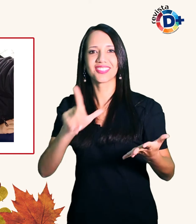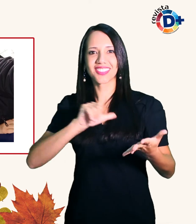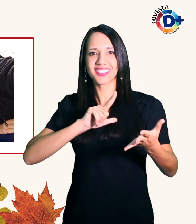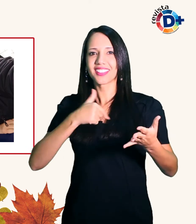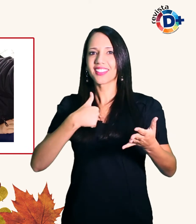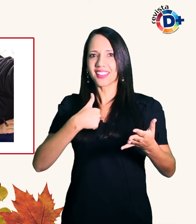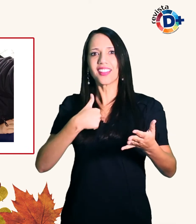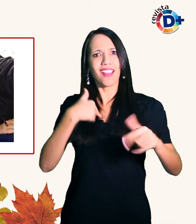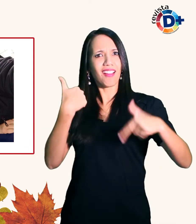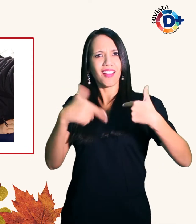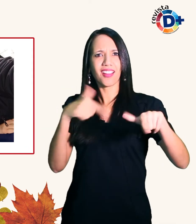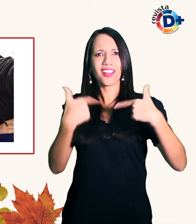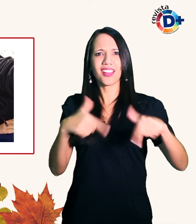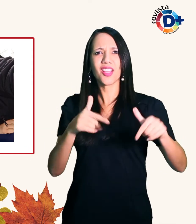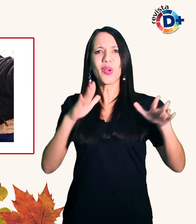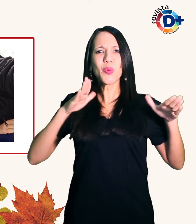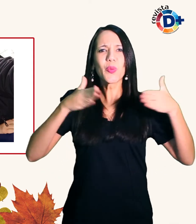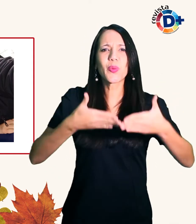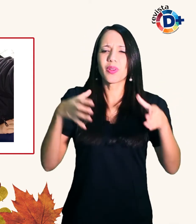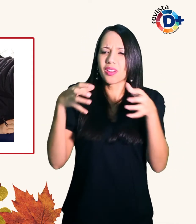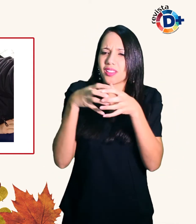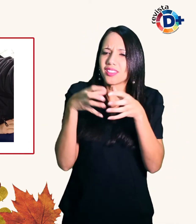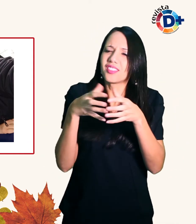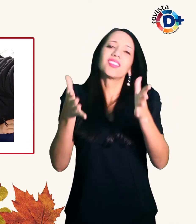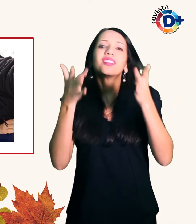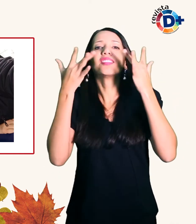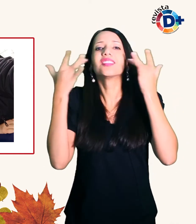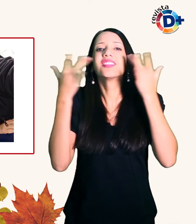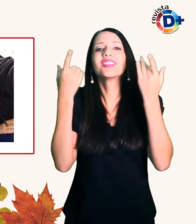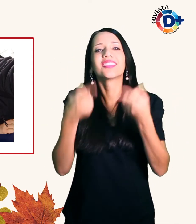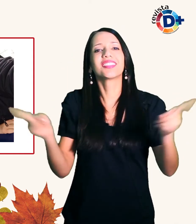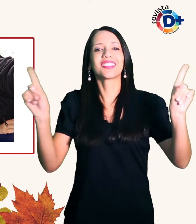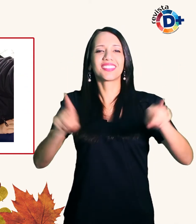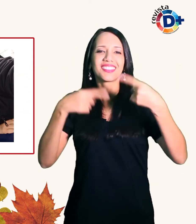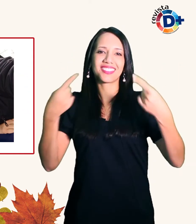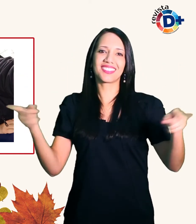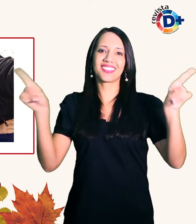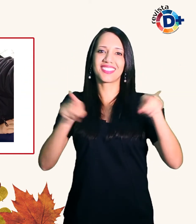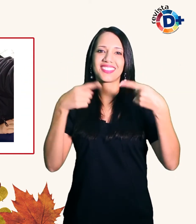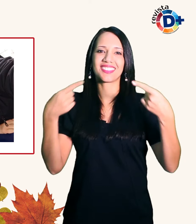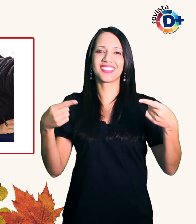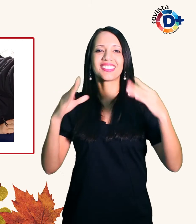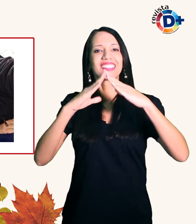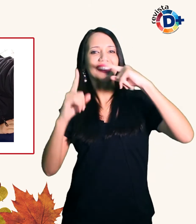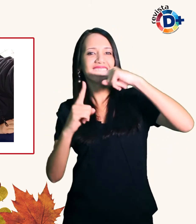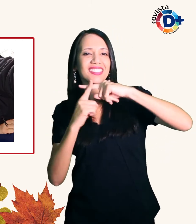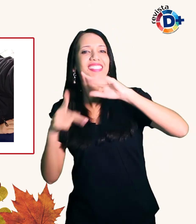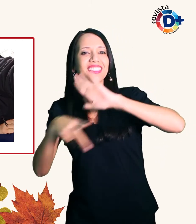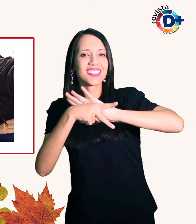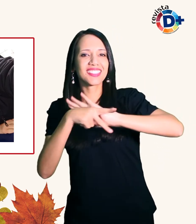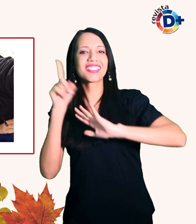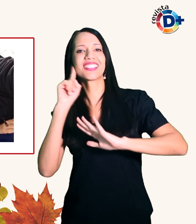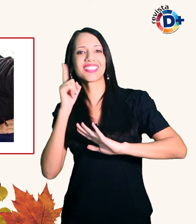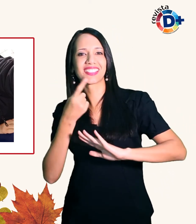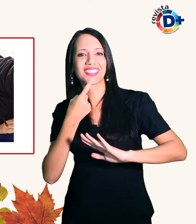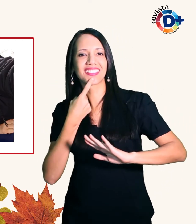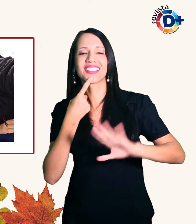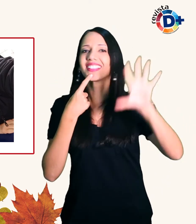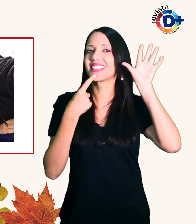intensamente com um grupo de teatro musical na igreja feita em libras por surdos e ouvintes Conta